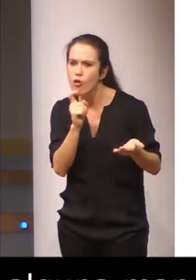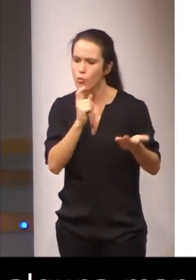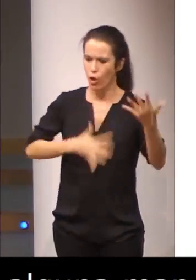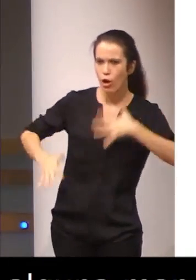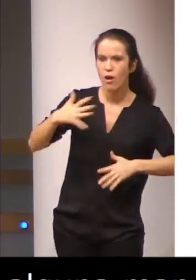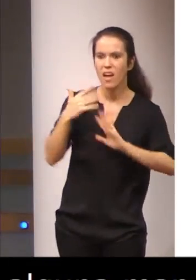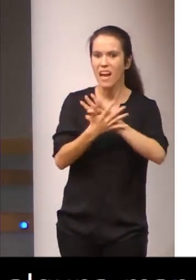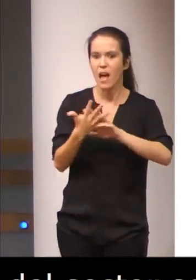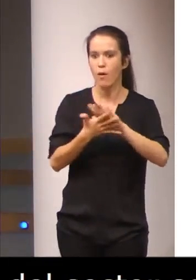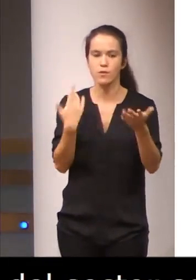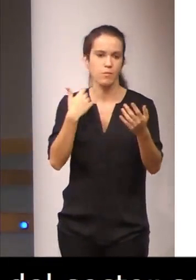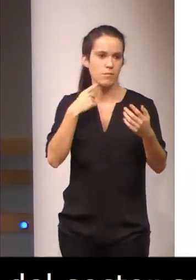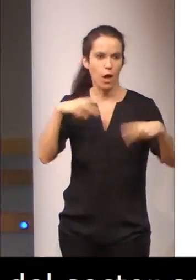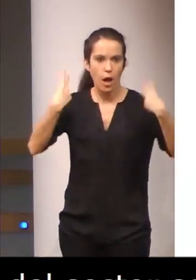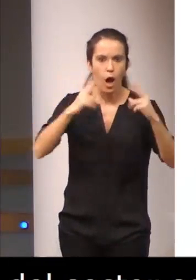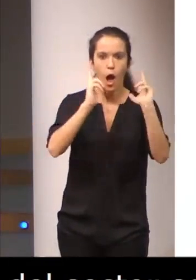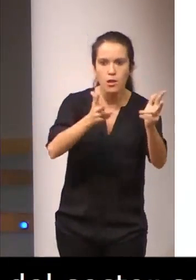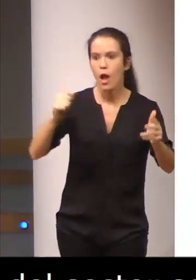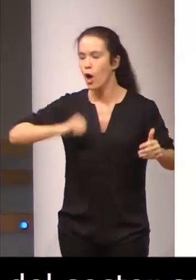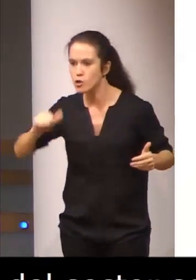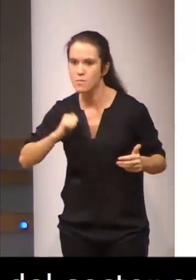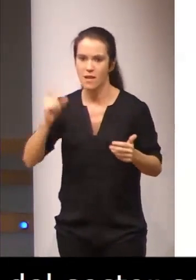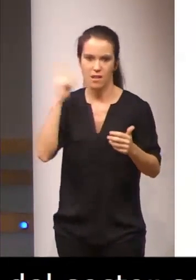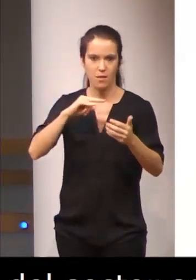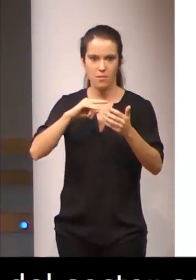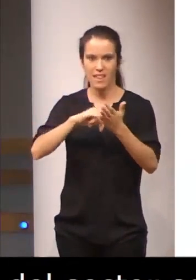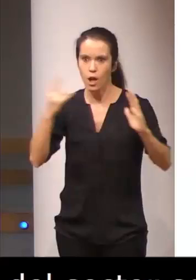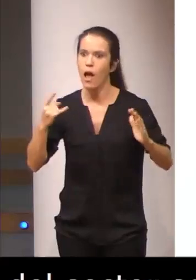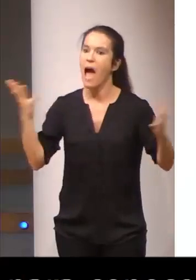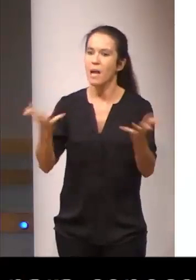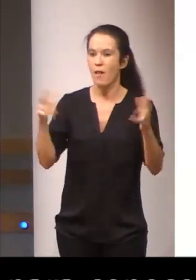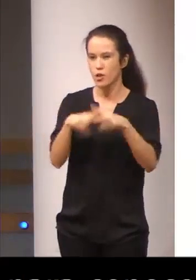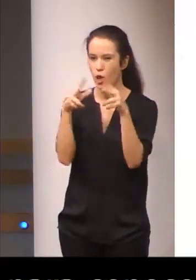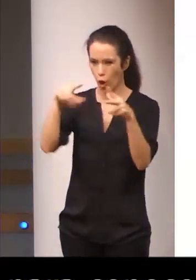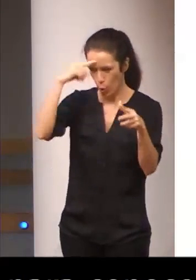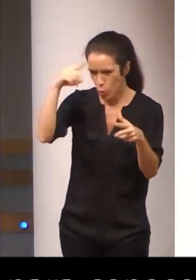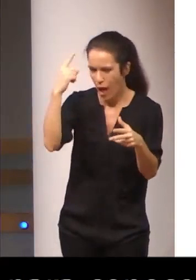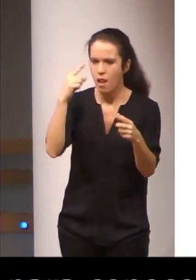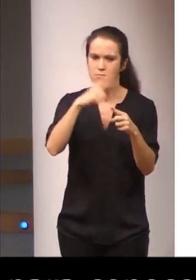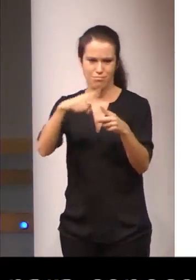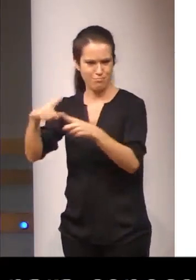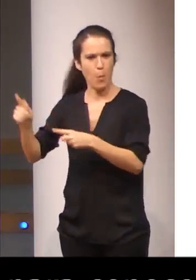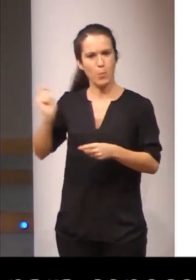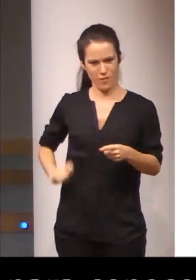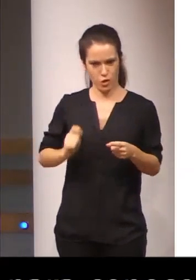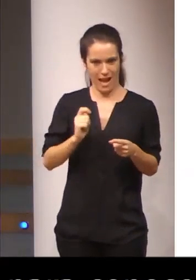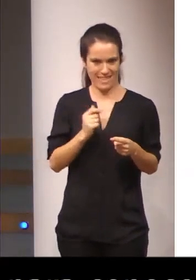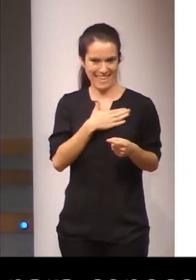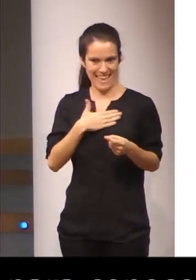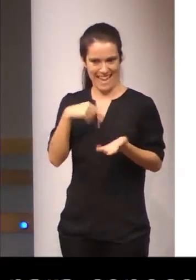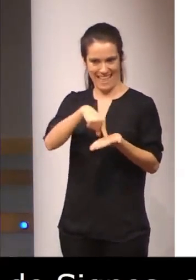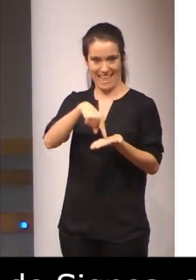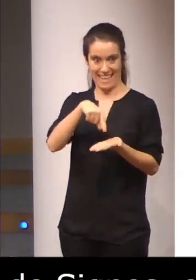signo, desde la restauración, hospitales, orden público, tecnología, animador sociocultural, y en ese sentido es la